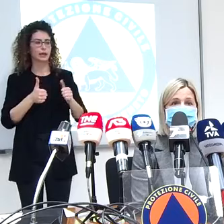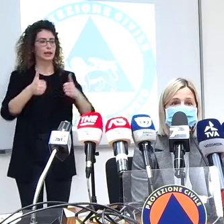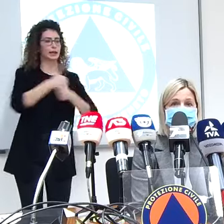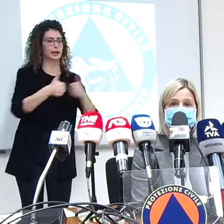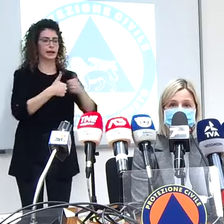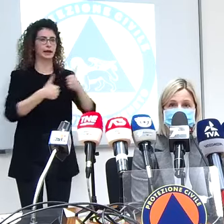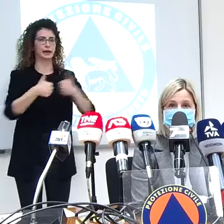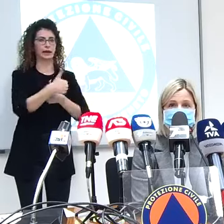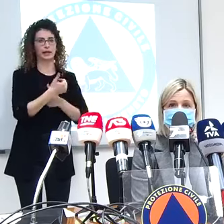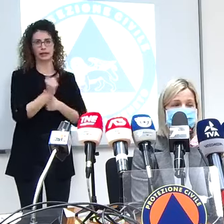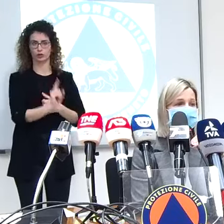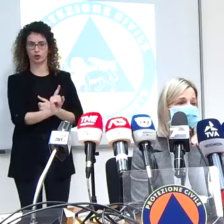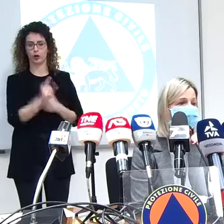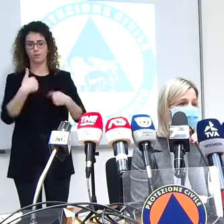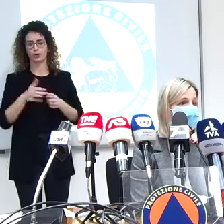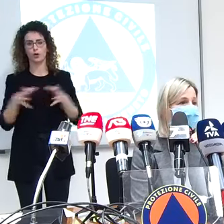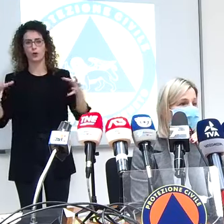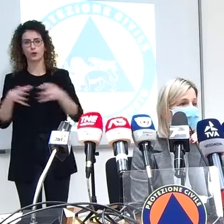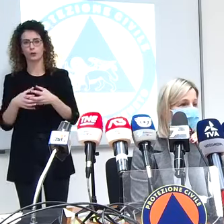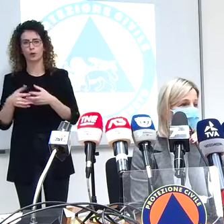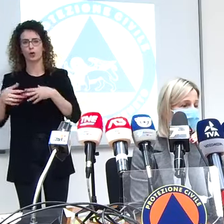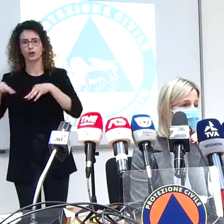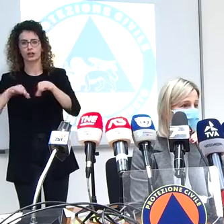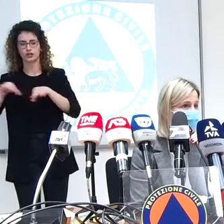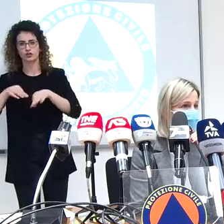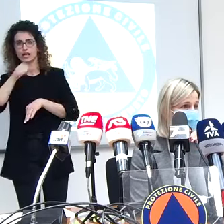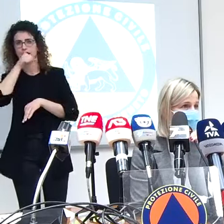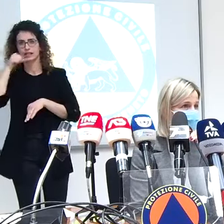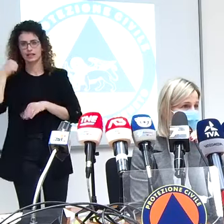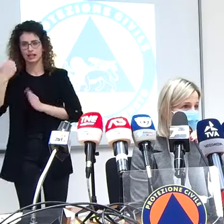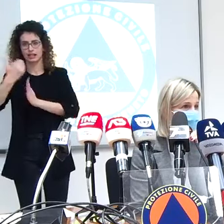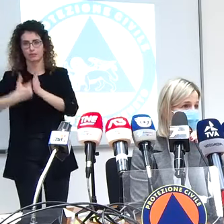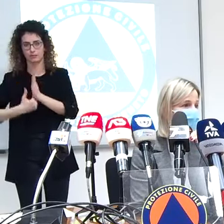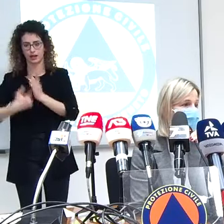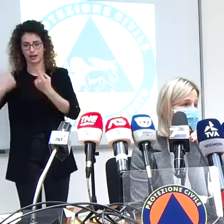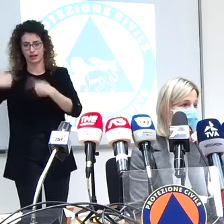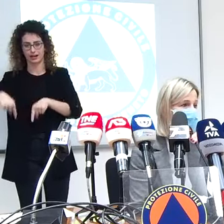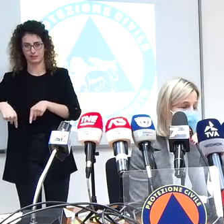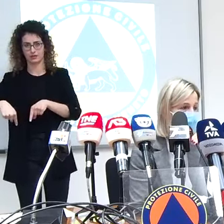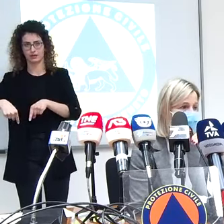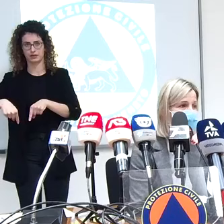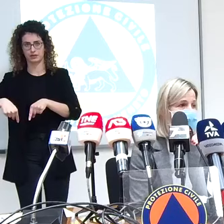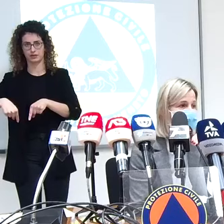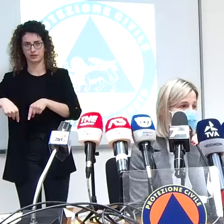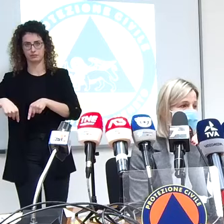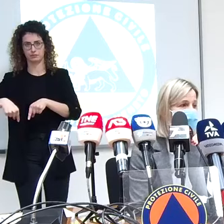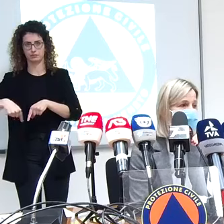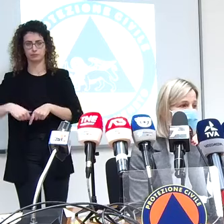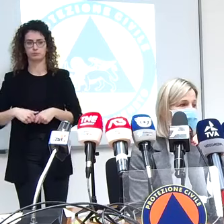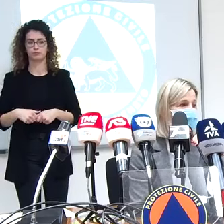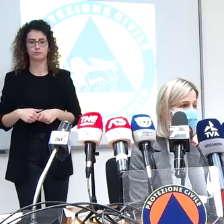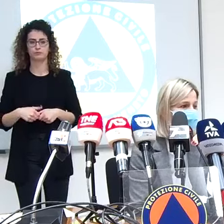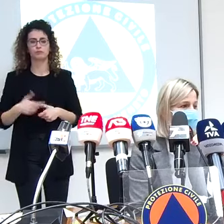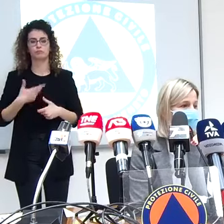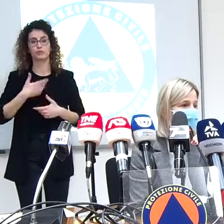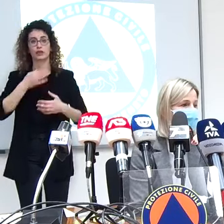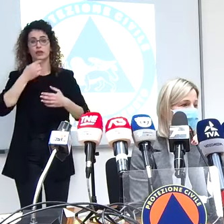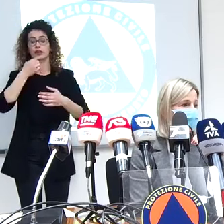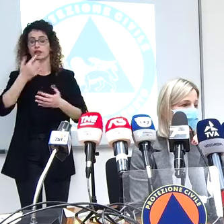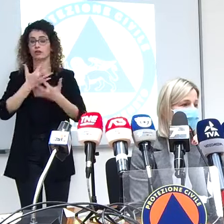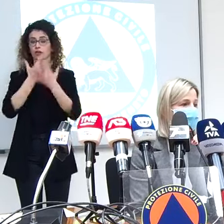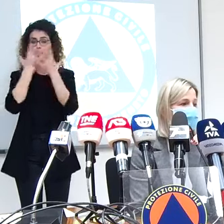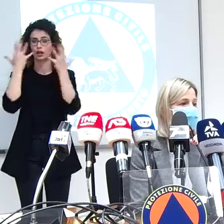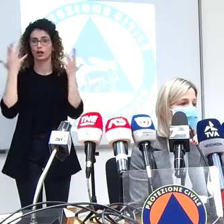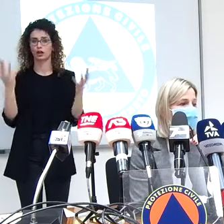di regia serve proprio per cercare dei parametri che vadano in questa direzione abbiamo anche ben specificato